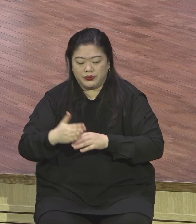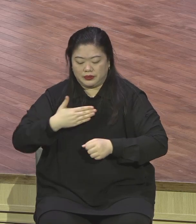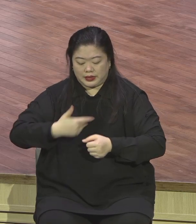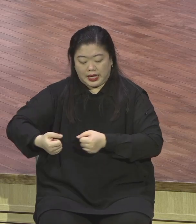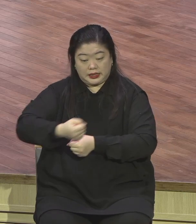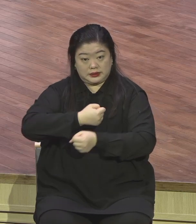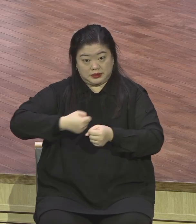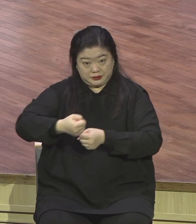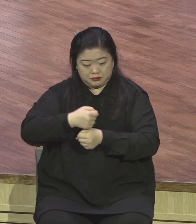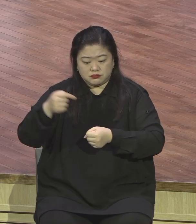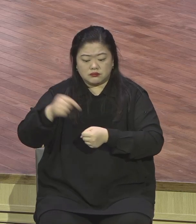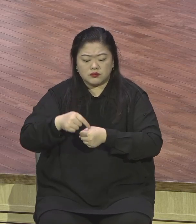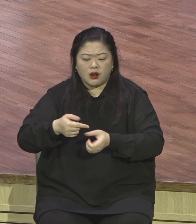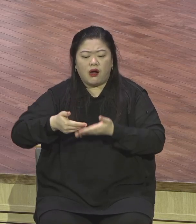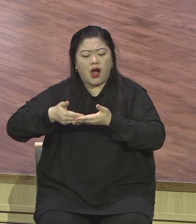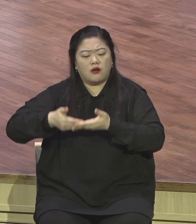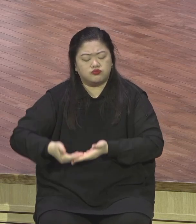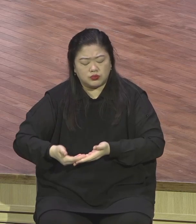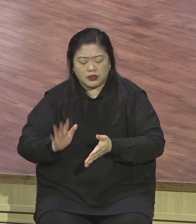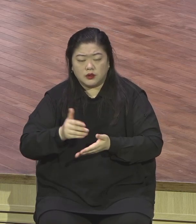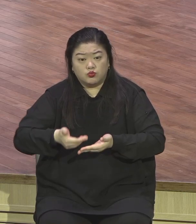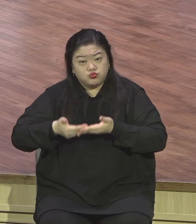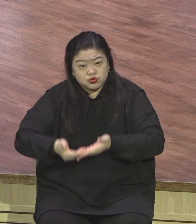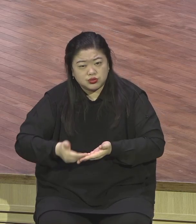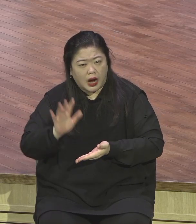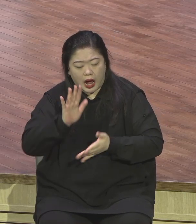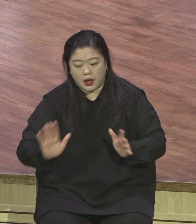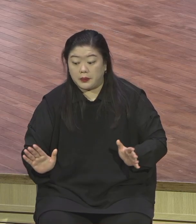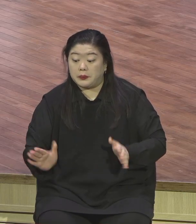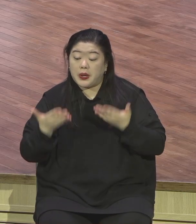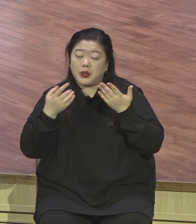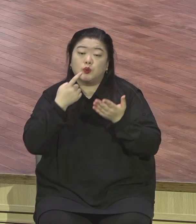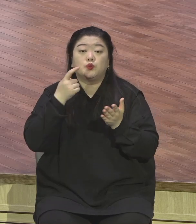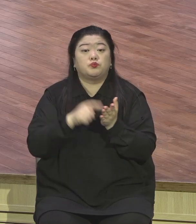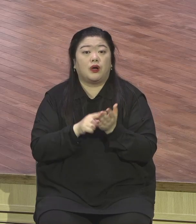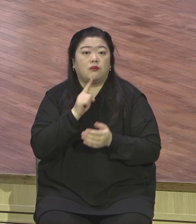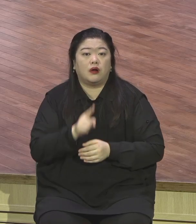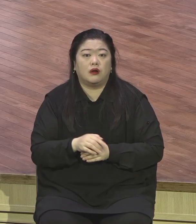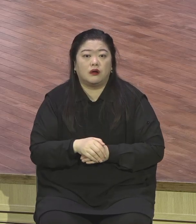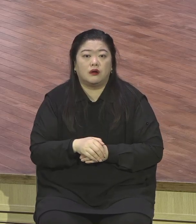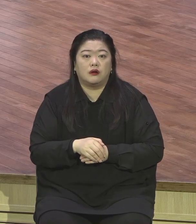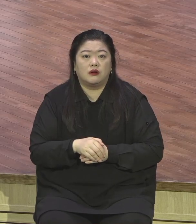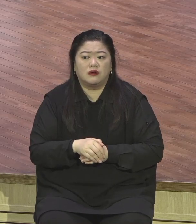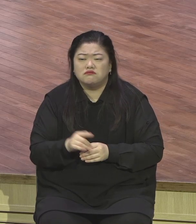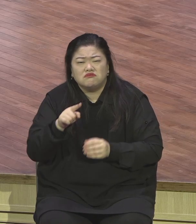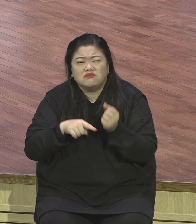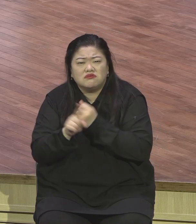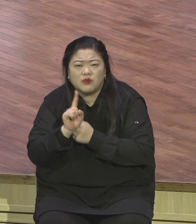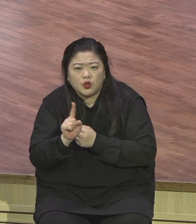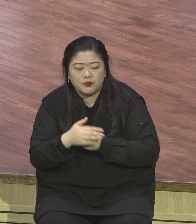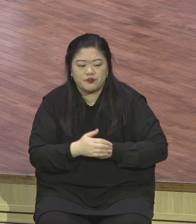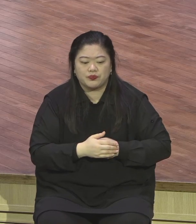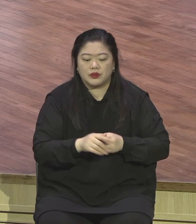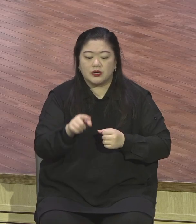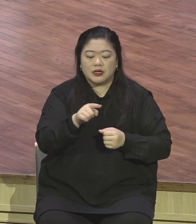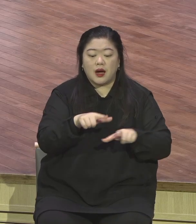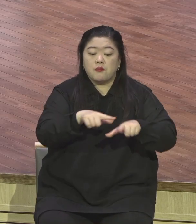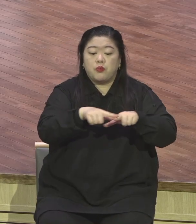바르스나 스위관들이 주어진 이 멍해 율법 너무나 무겁고 수고하고 무거운 짐이었습니다.